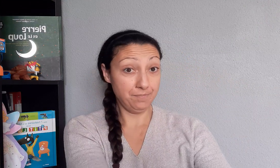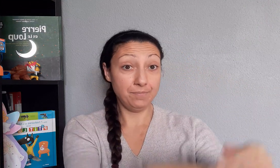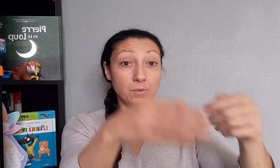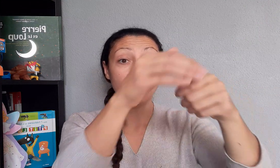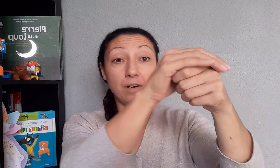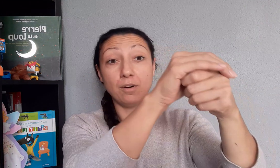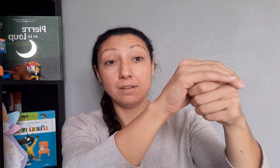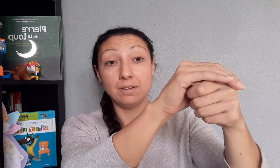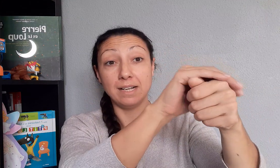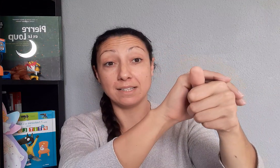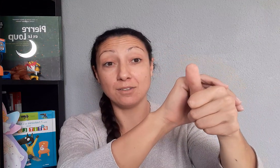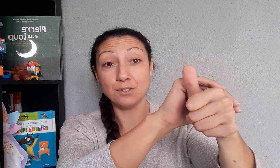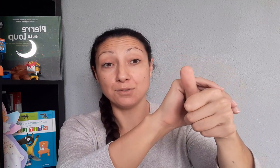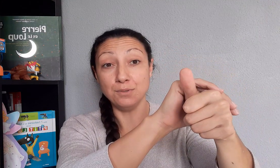Ou alors, la tortue.